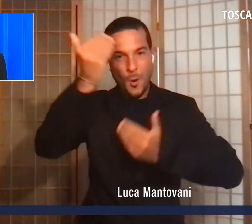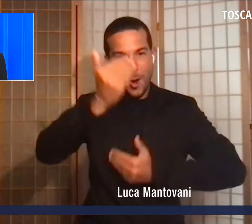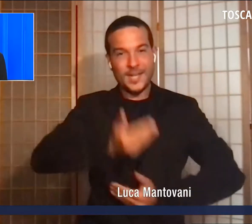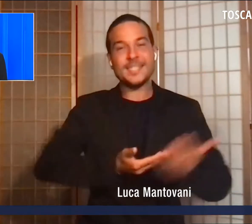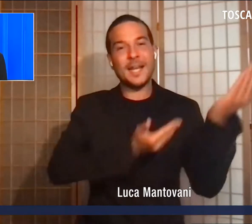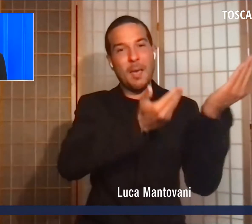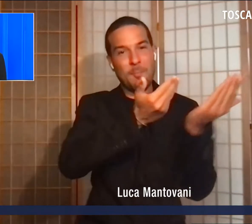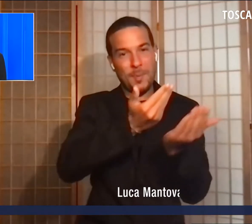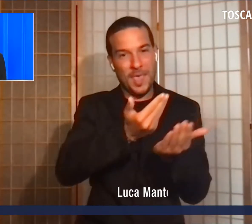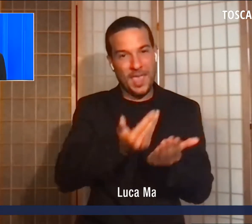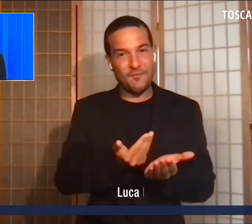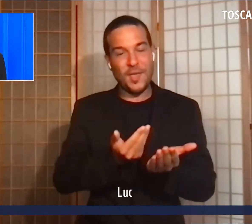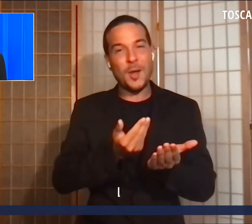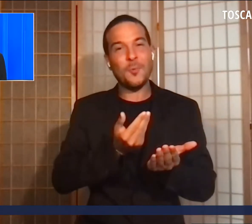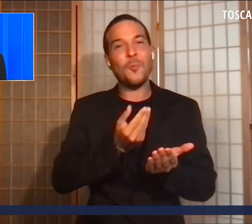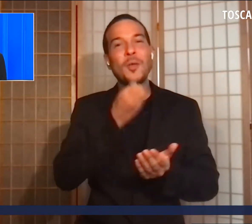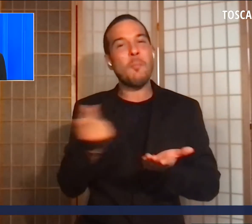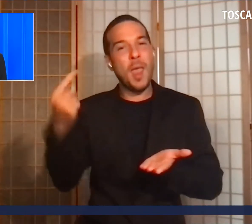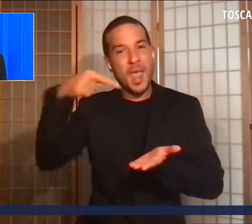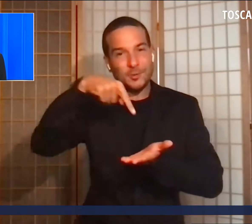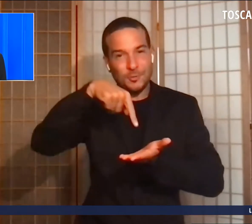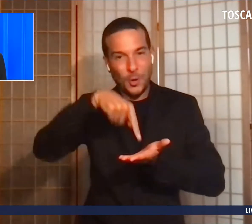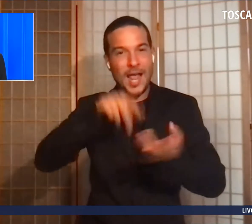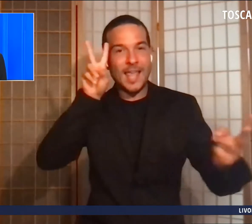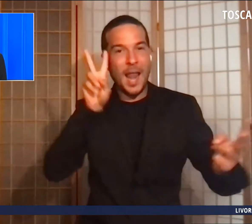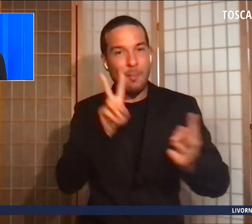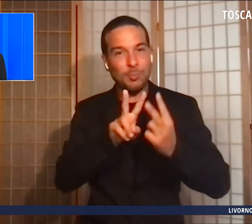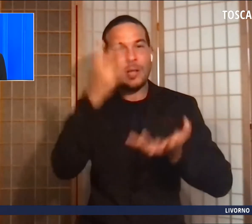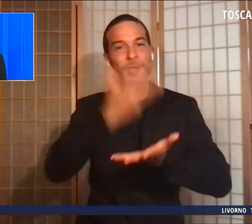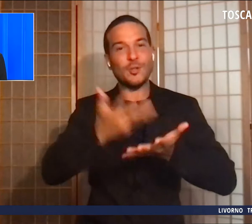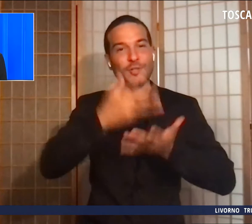Al nostro appuntamento con il telegiornale Per i Sordi.